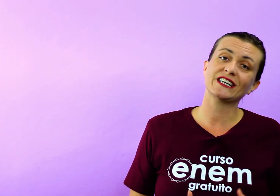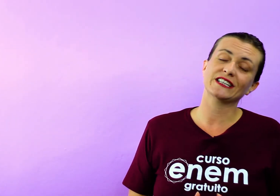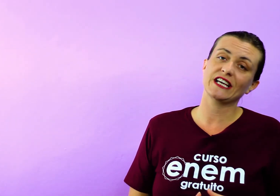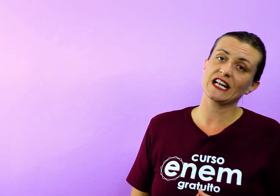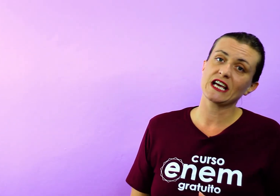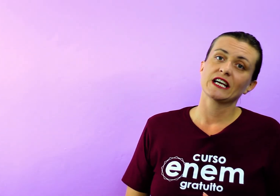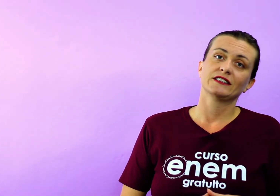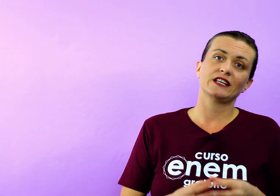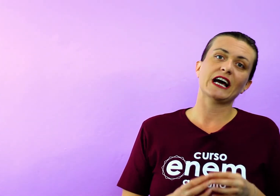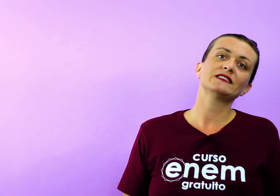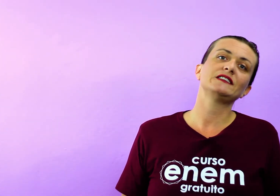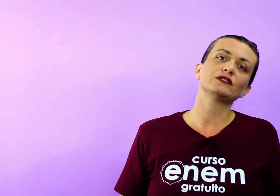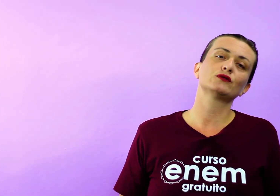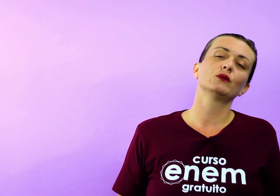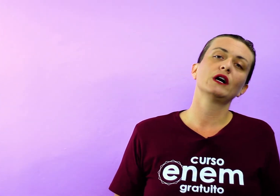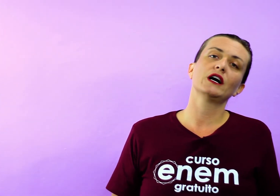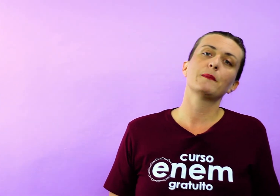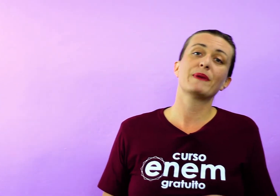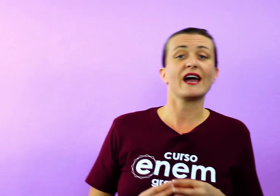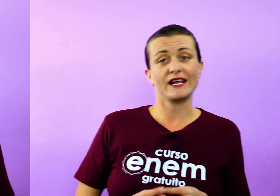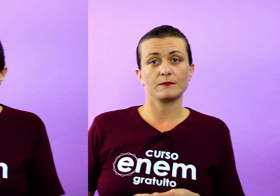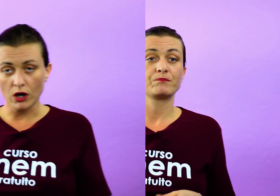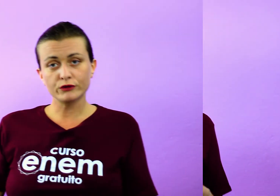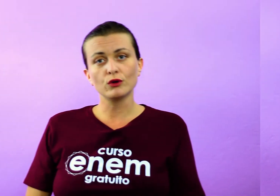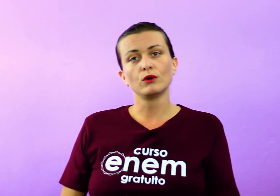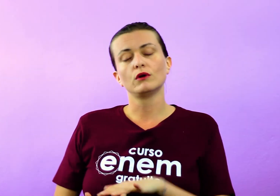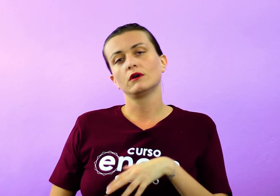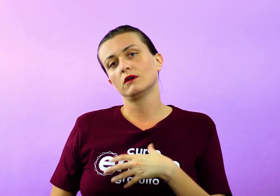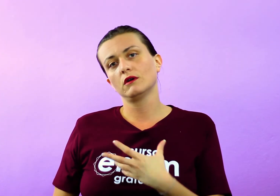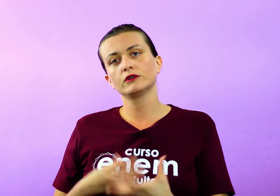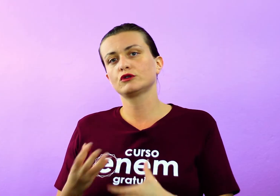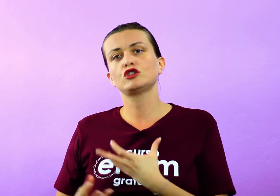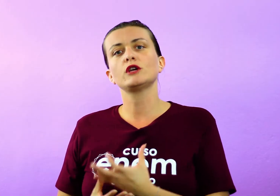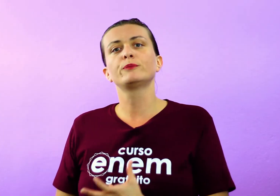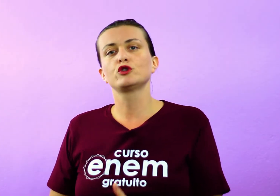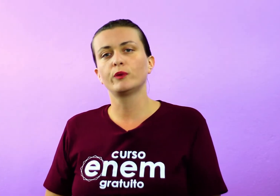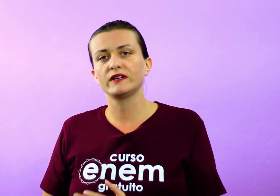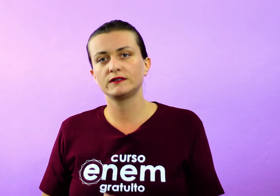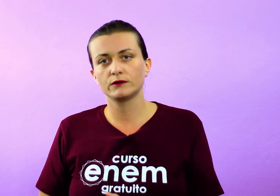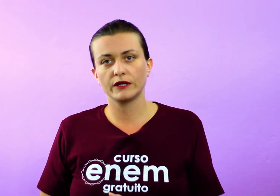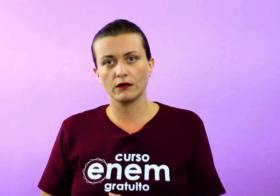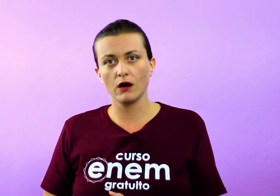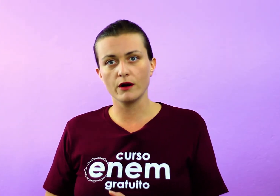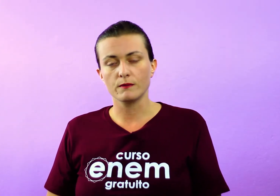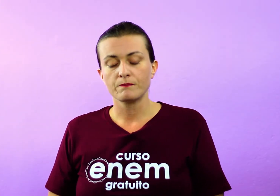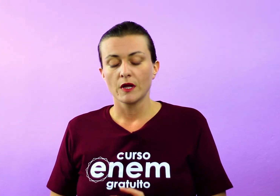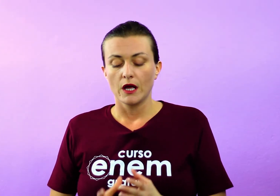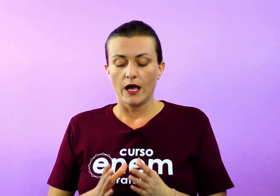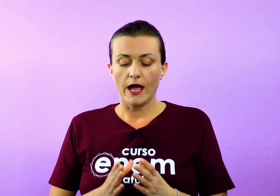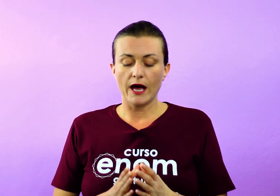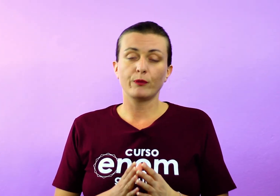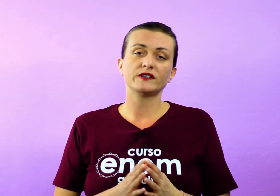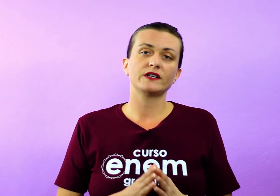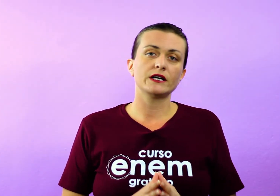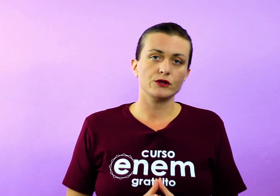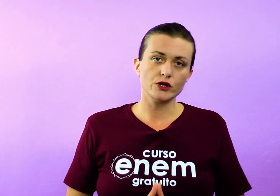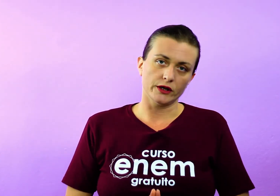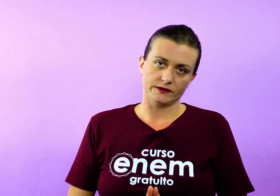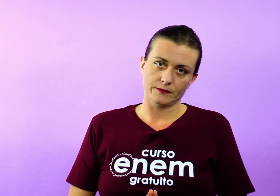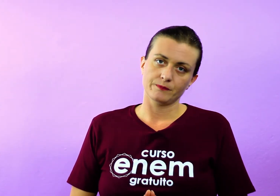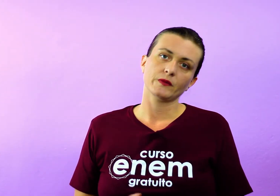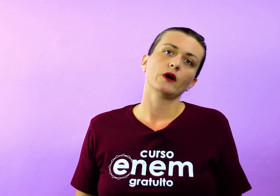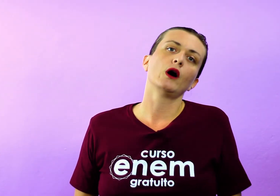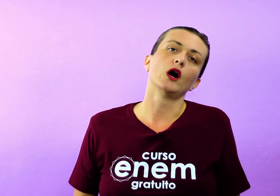satírica dele traz isso para ele. Um outro tipo de poesia do Gregório é a poesia